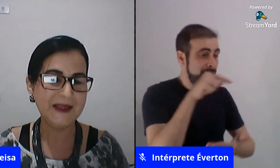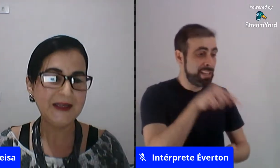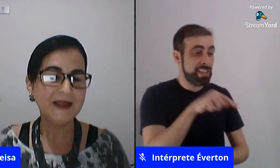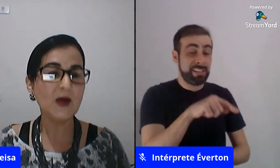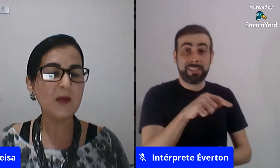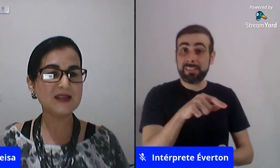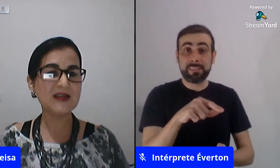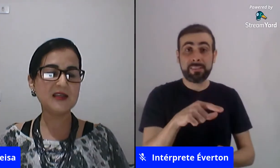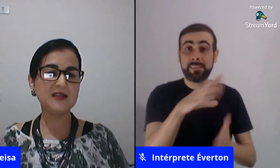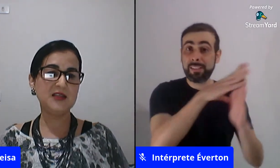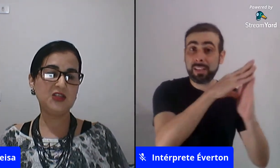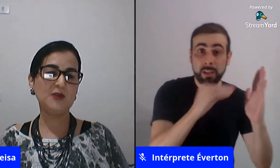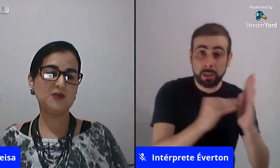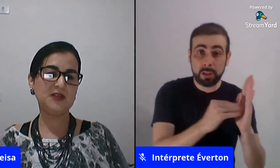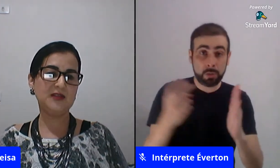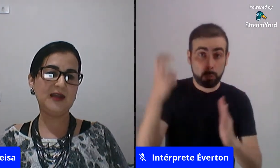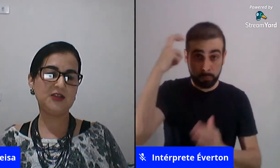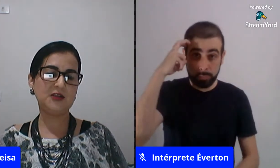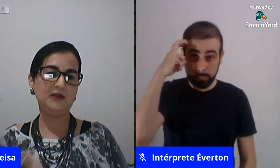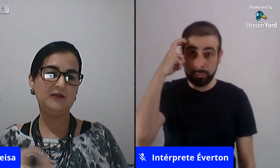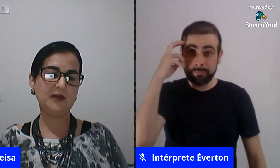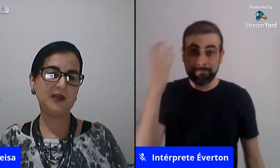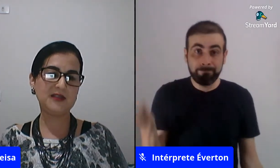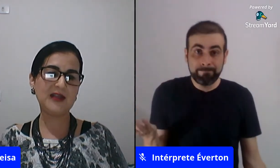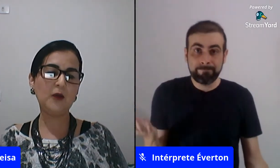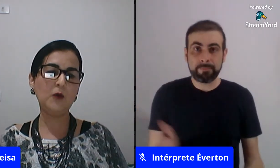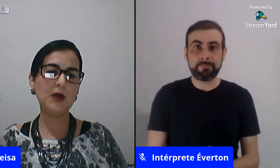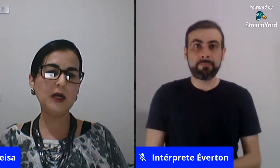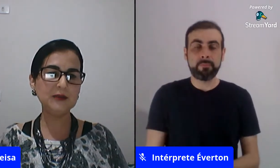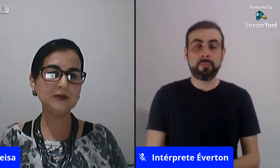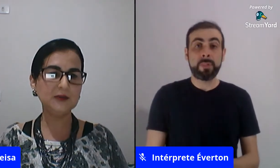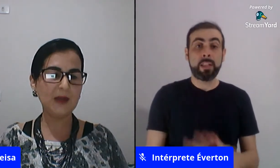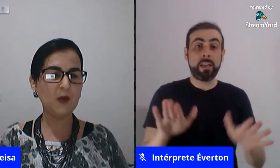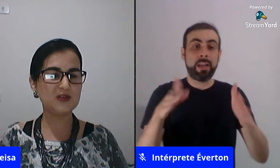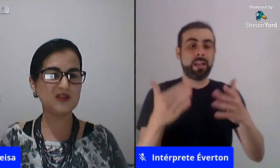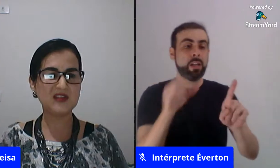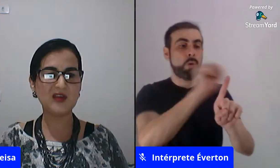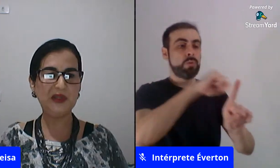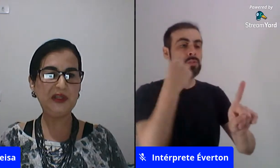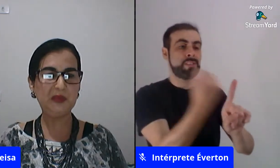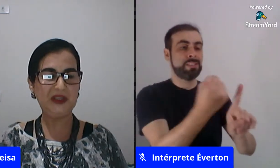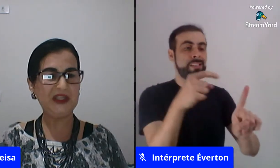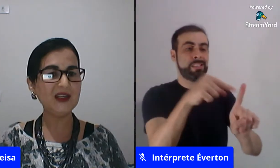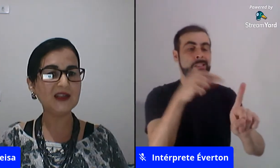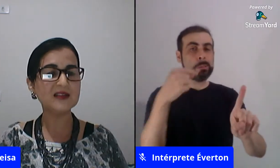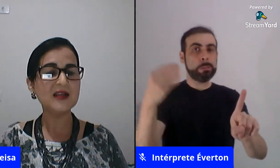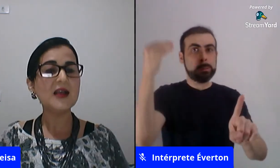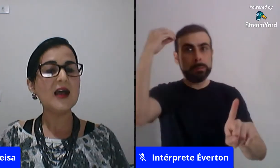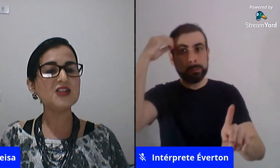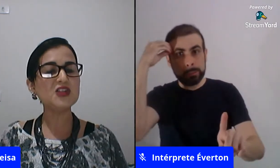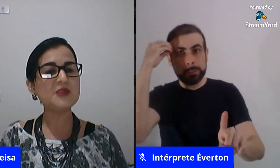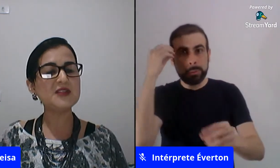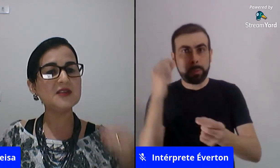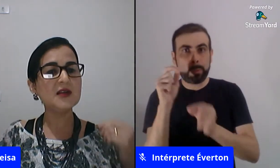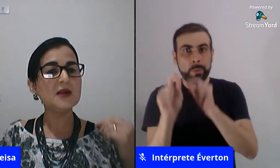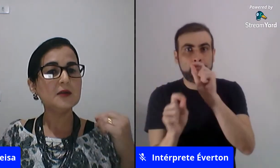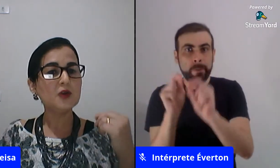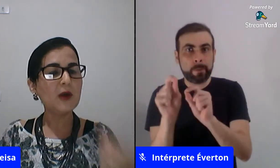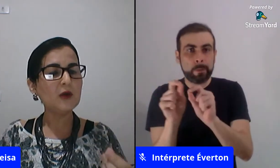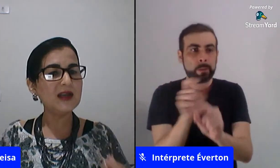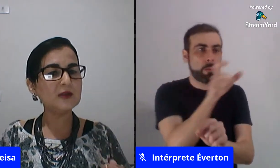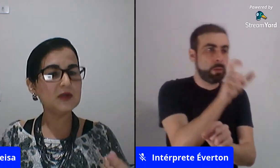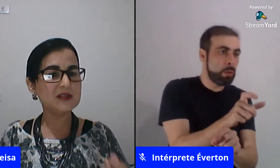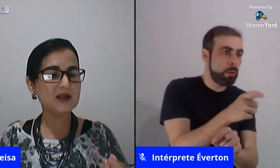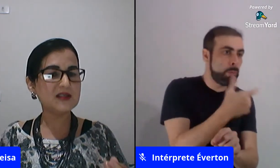então apesar que existe uma sociedade que está inculcando modos de ser menino e menina a gente precisa